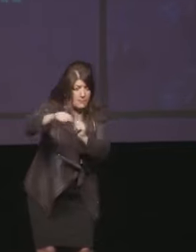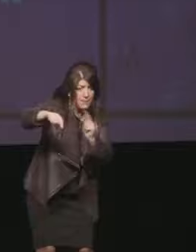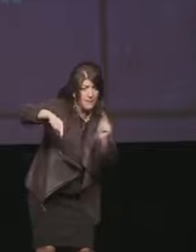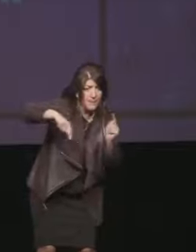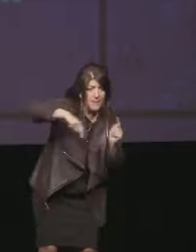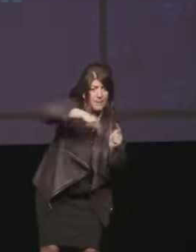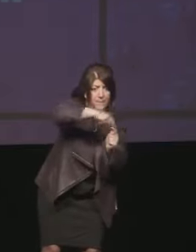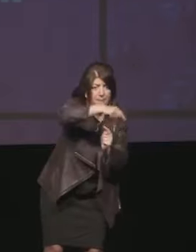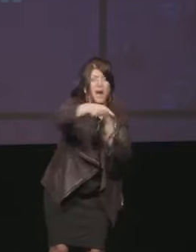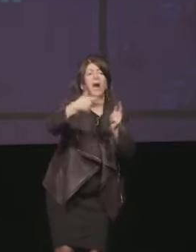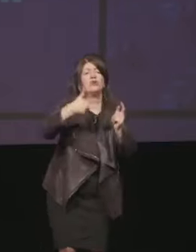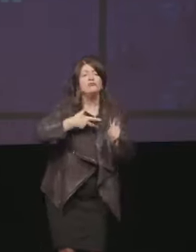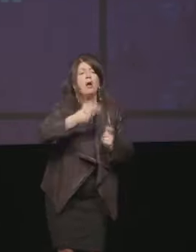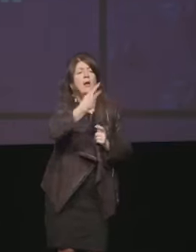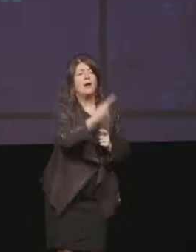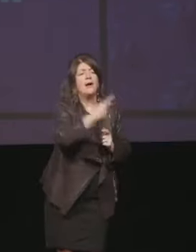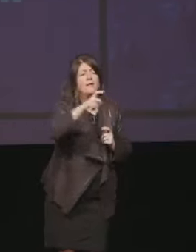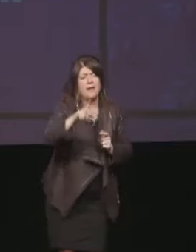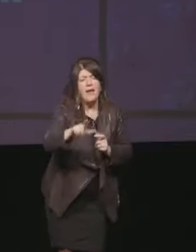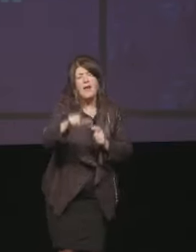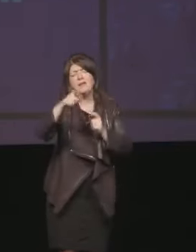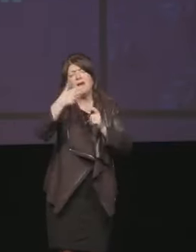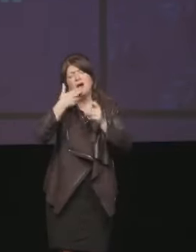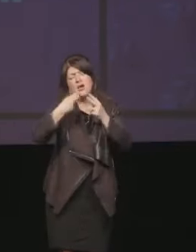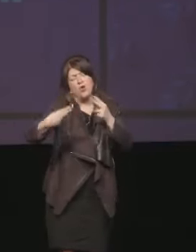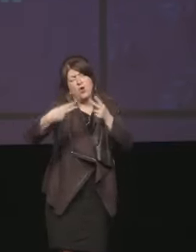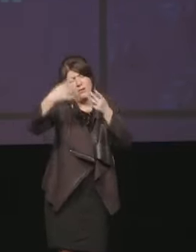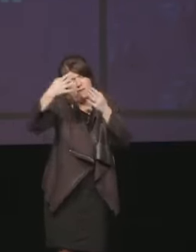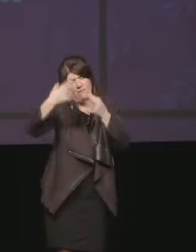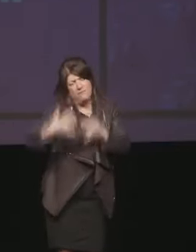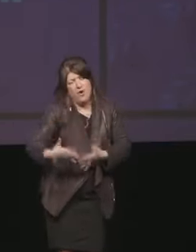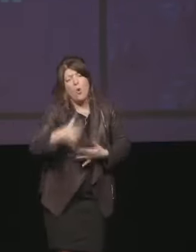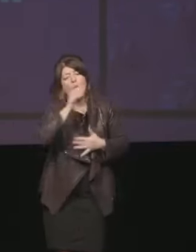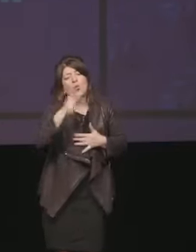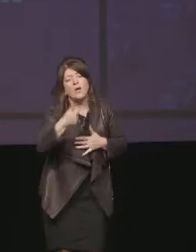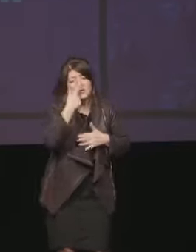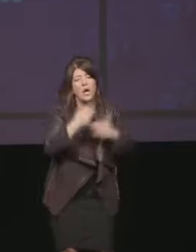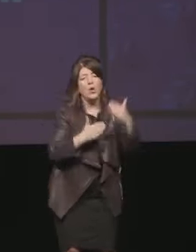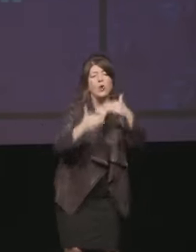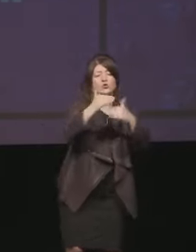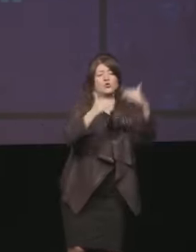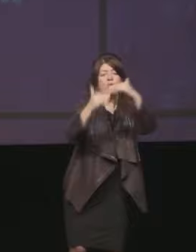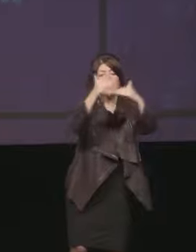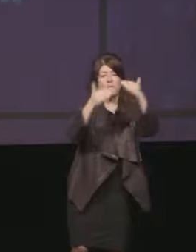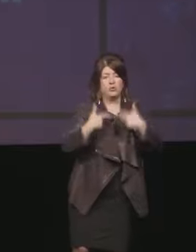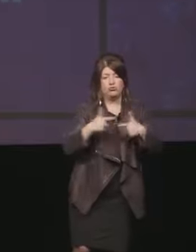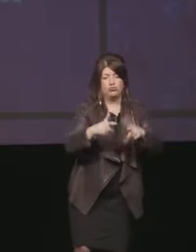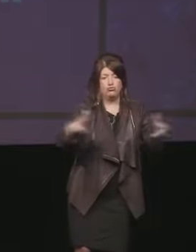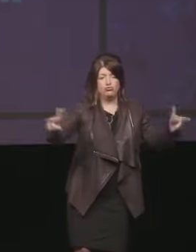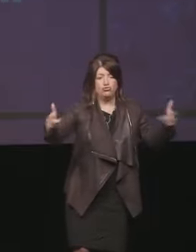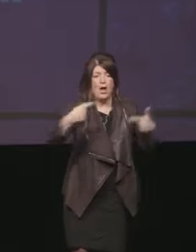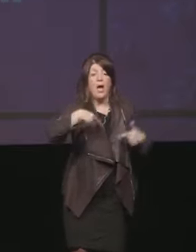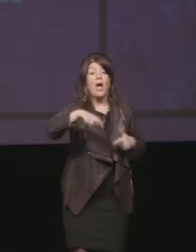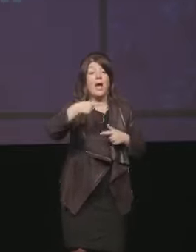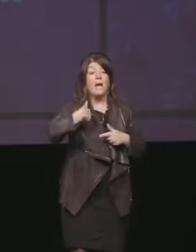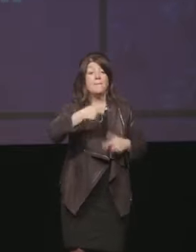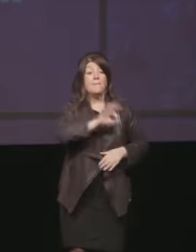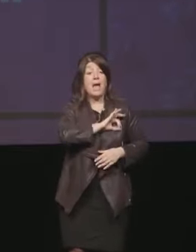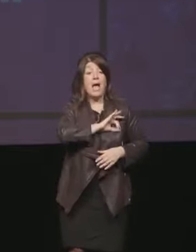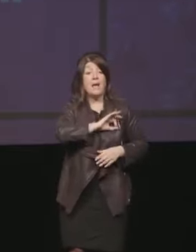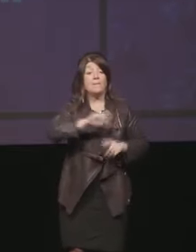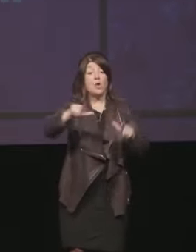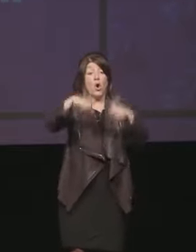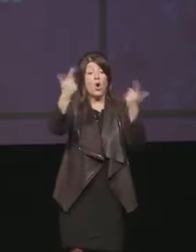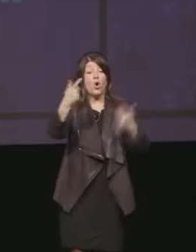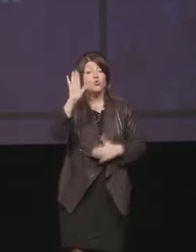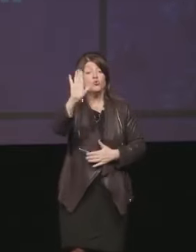ci sarà Cat Leia e tutti insomma i vari prodotti abbiamo anche la fortuna quest'anno che non c'era sovrapposizione fra il Salone e Cannes Cannes inizia subito dopo e quindi